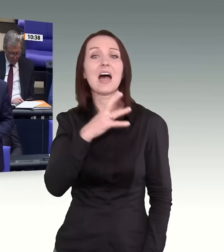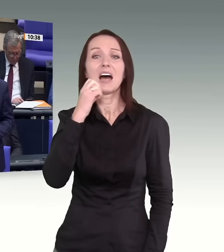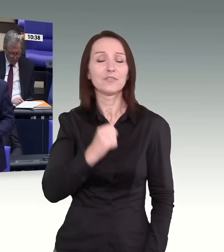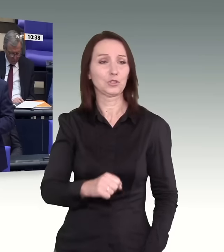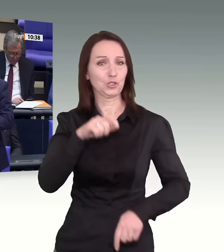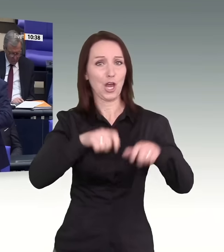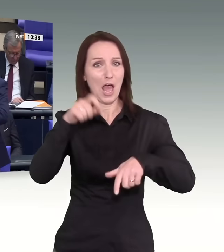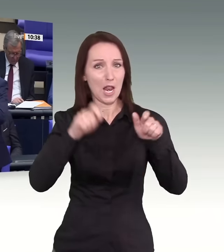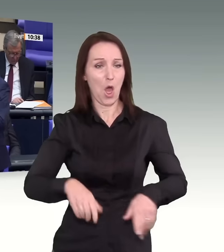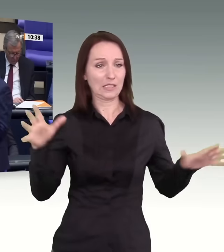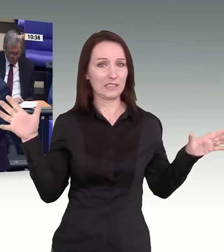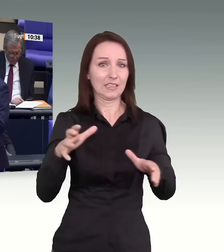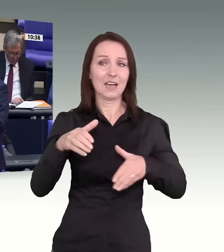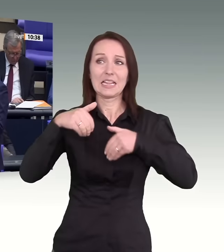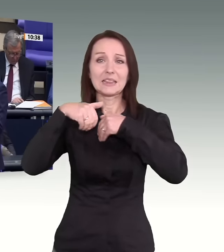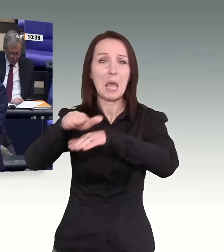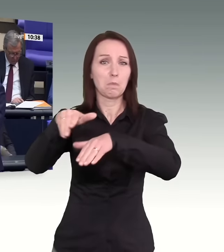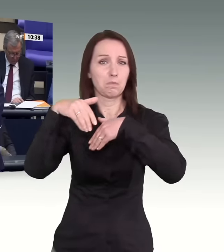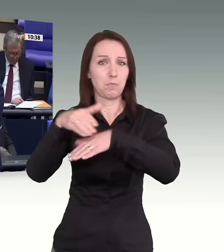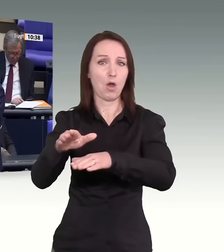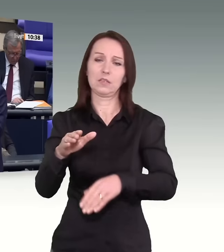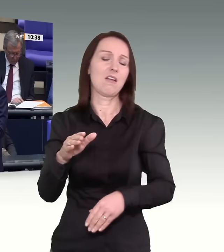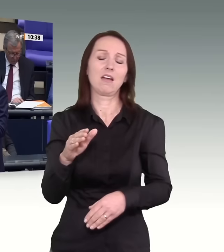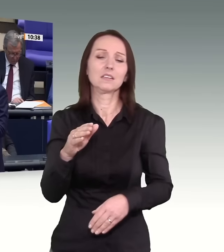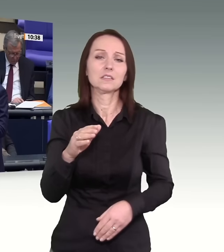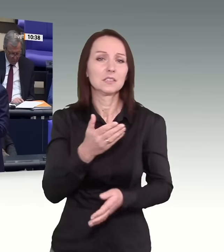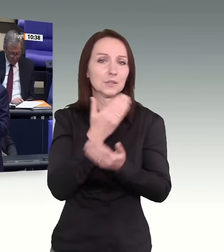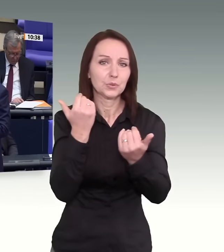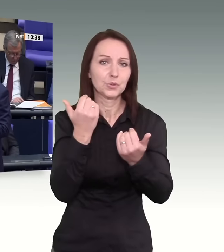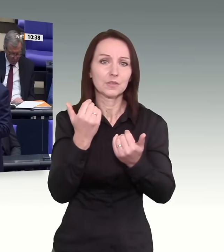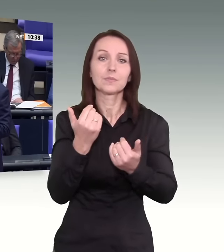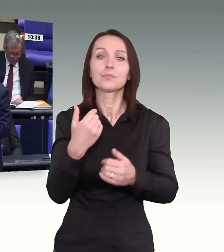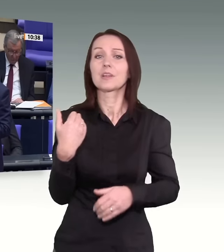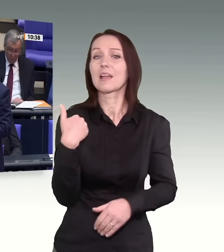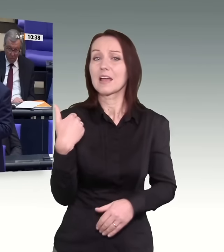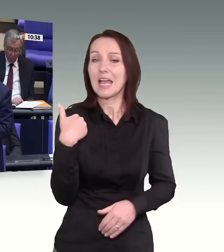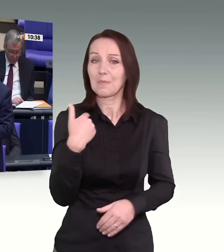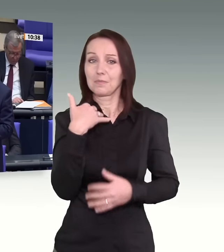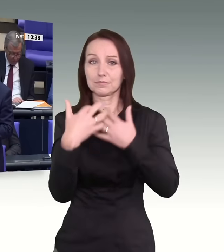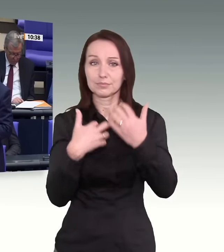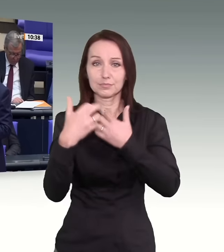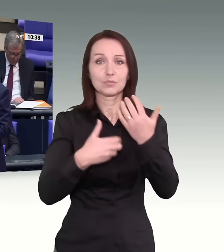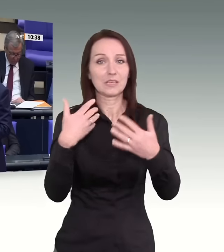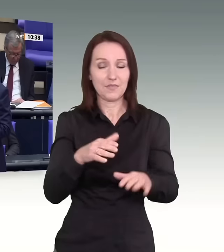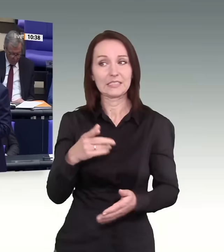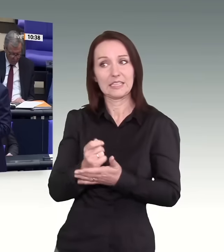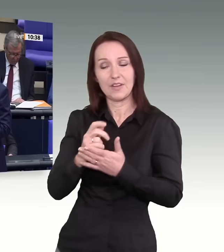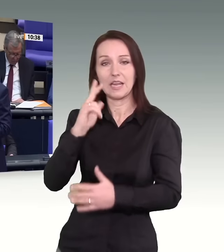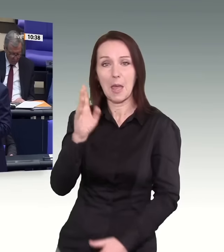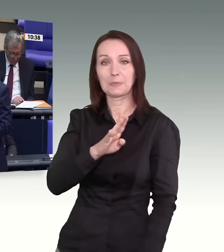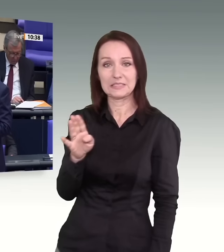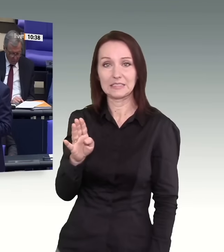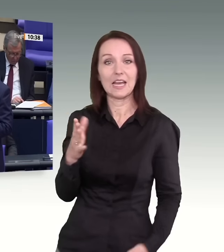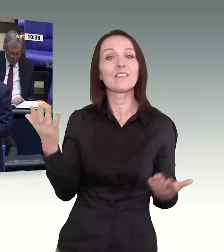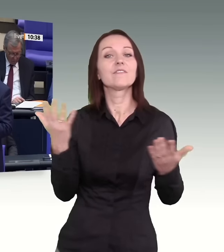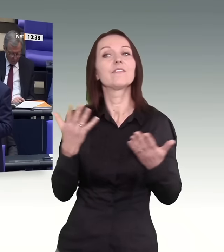ausgeführt habe, werte Herr Psirsky, ist in der Tat, was Asylrecht ist und was die Grünen die ganze Zeit in der öffentlichen Wahrnehmung auch verdrehen.